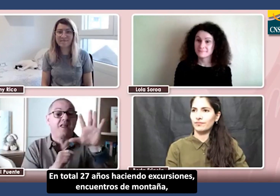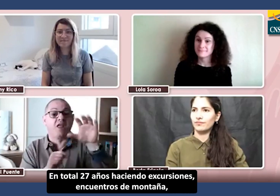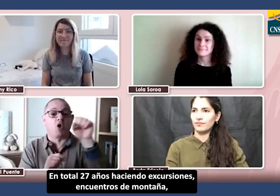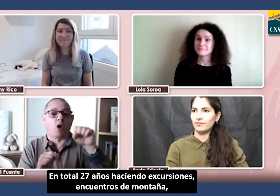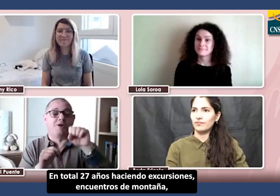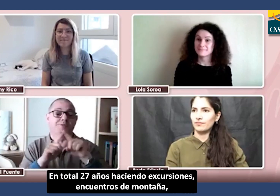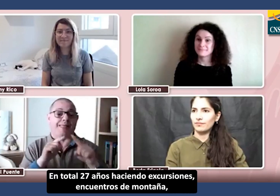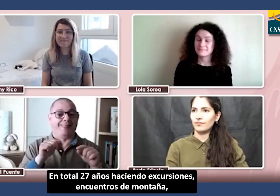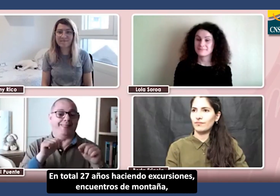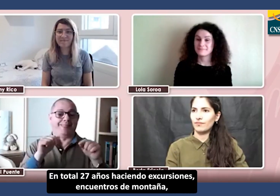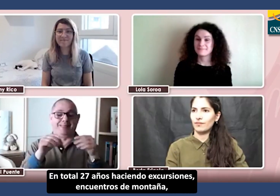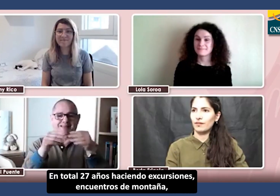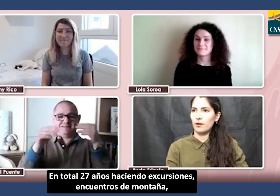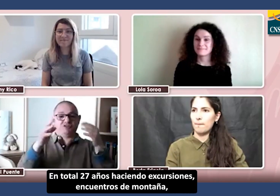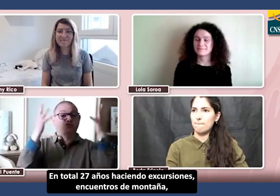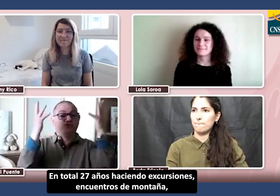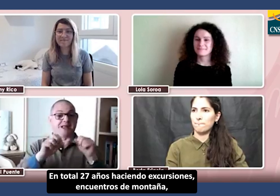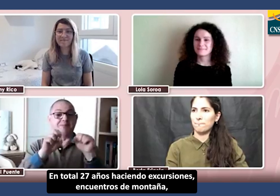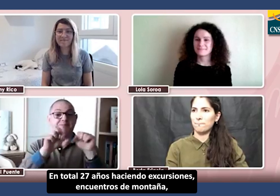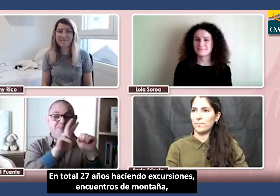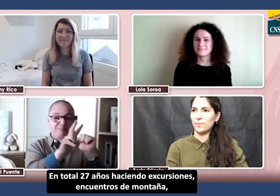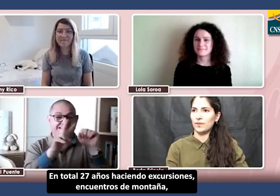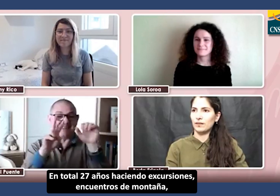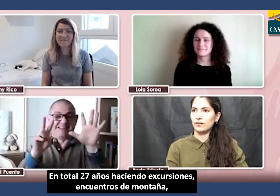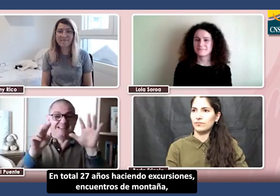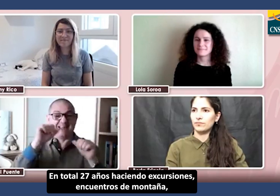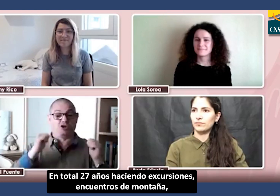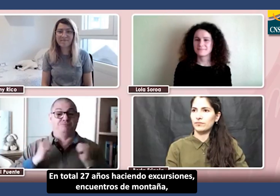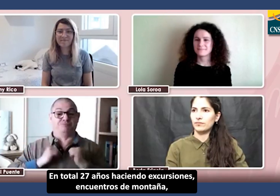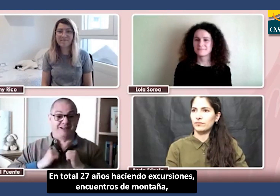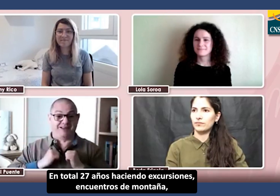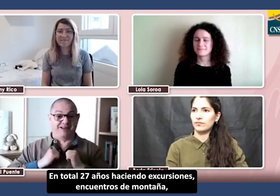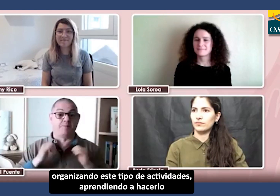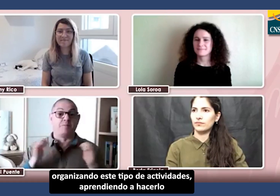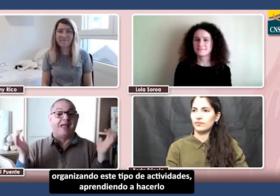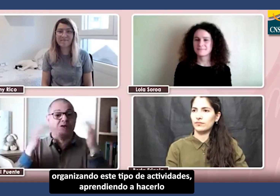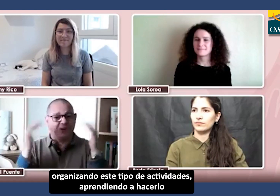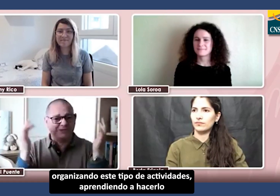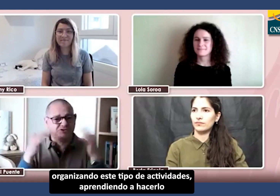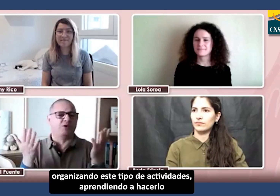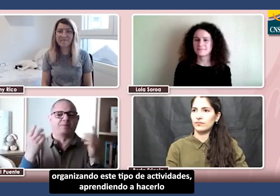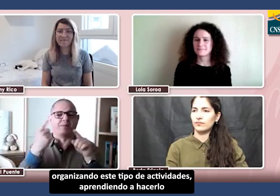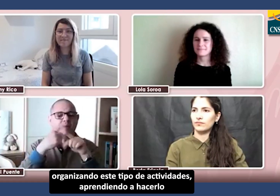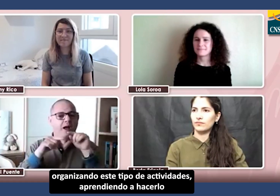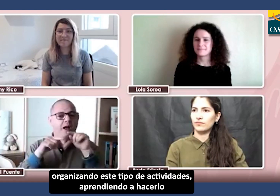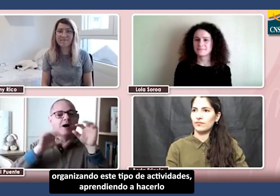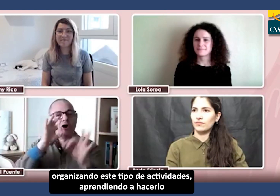más, en total 27 años haciendo excursiones, encuentros de montañismo, organizando este tipo de actividades,